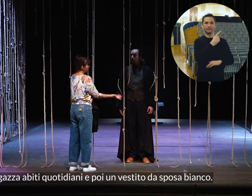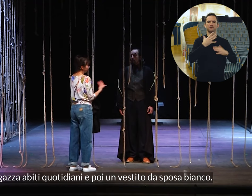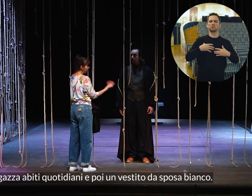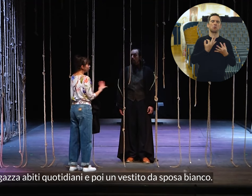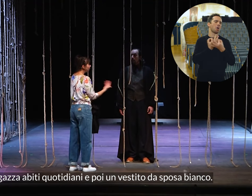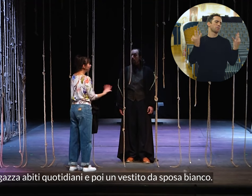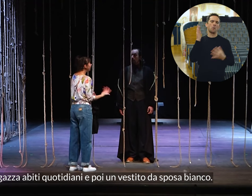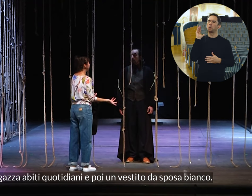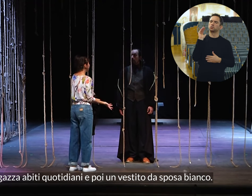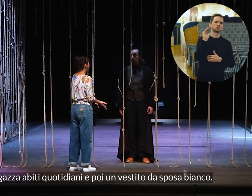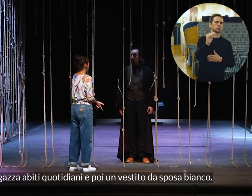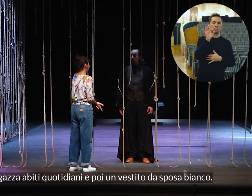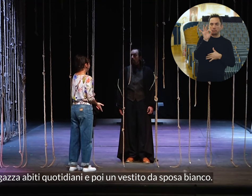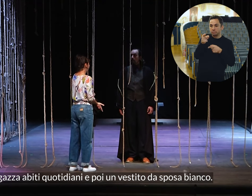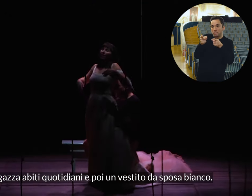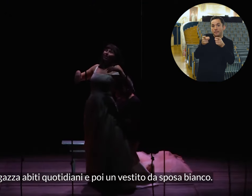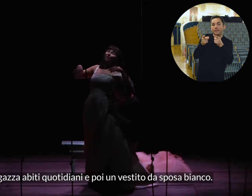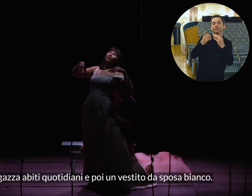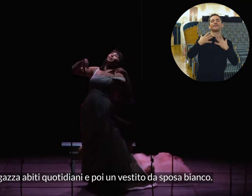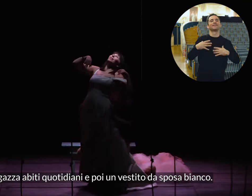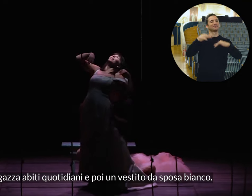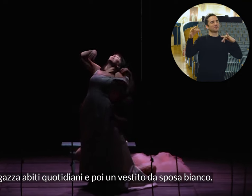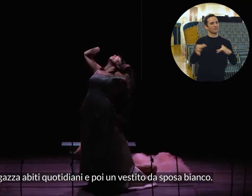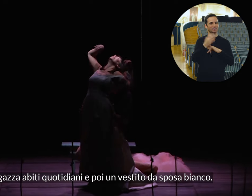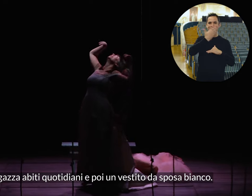ha abiti quotidiani e poi un vestito da sposa bianco.